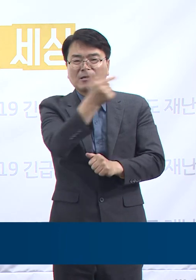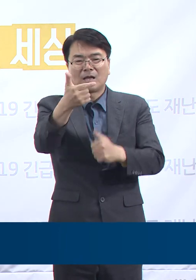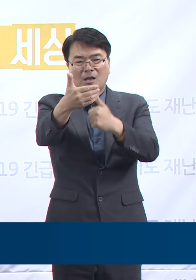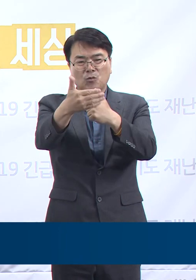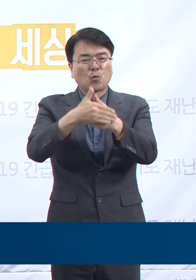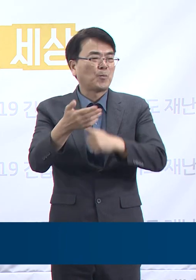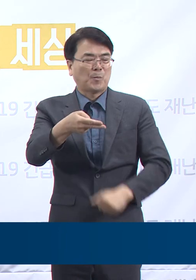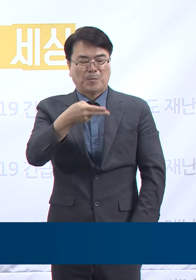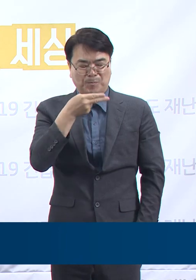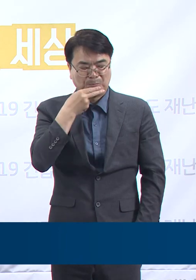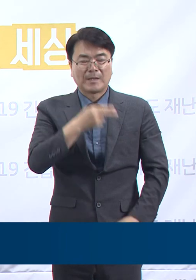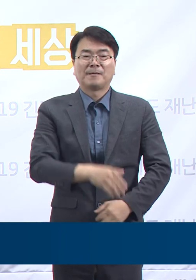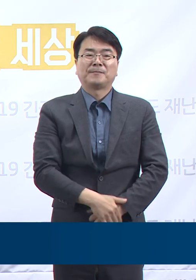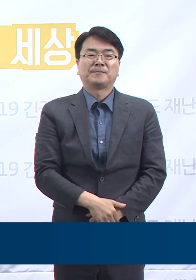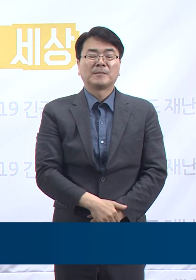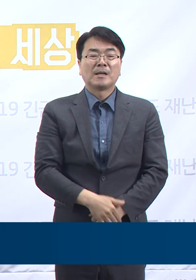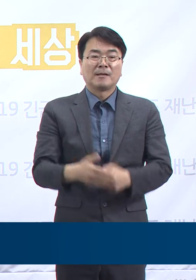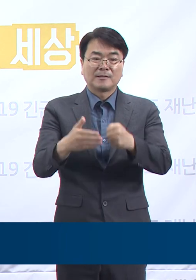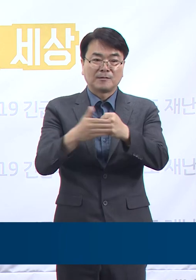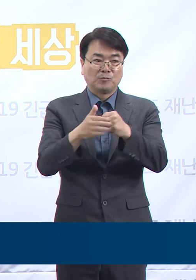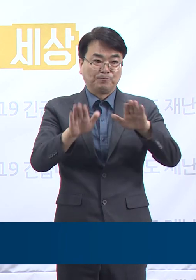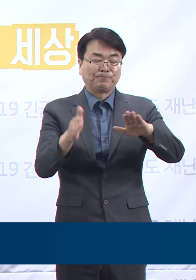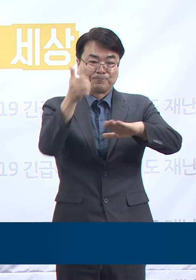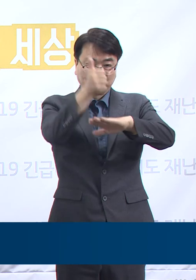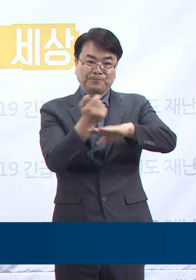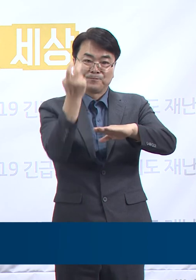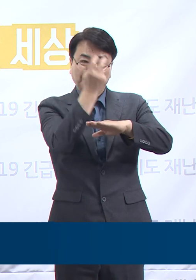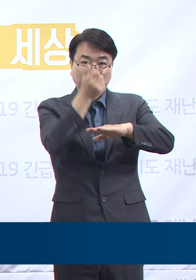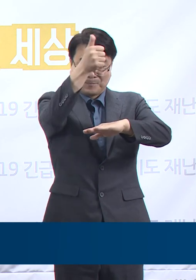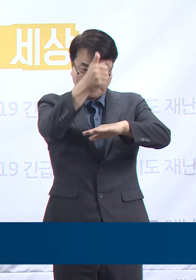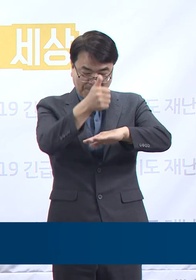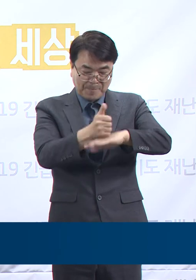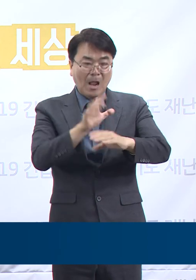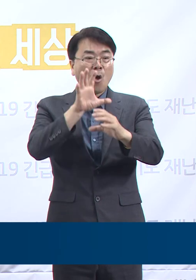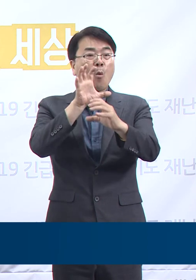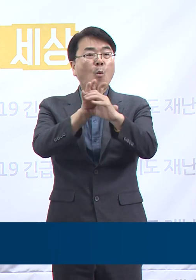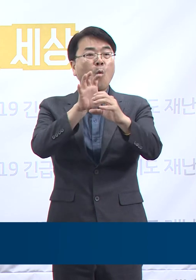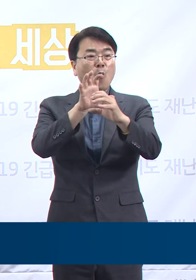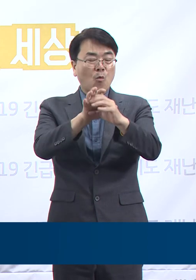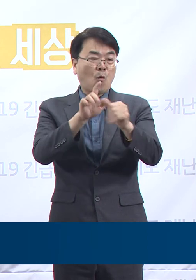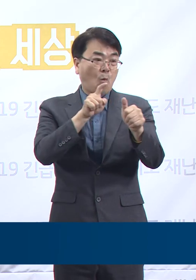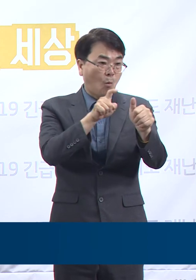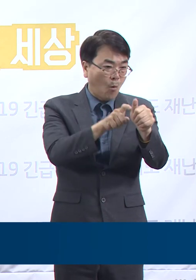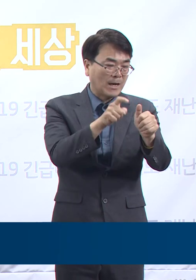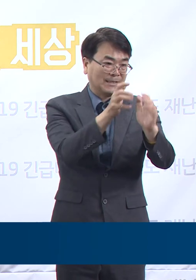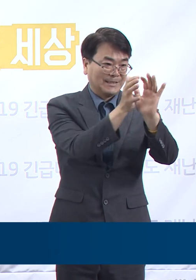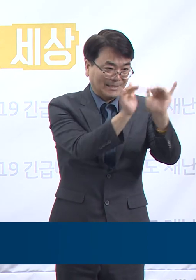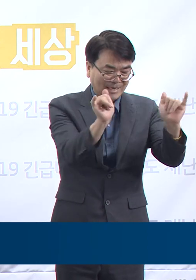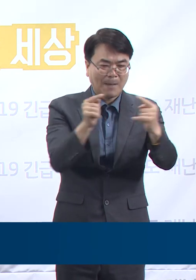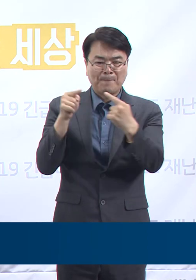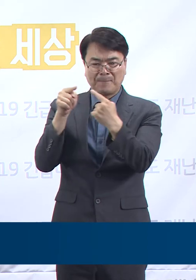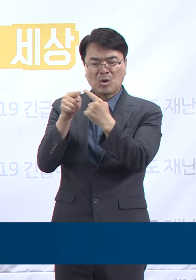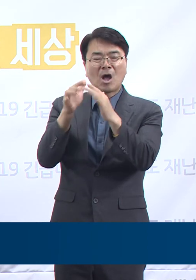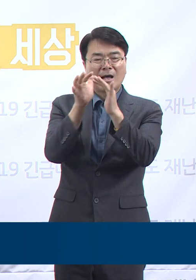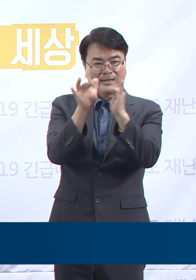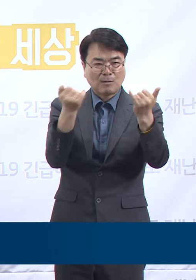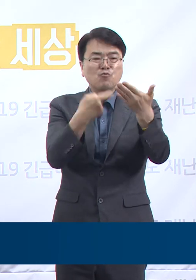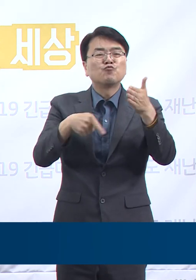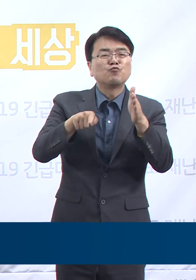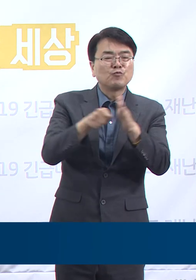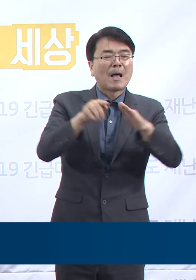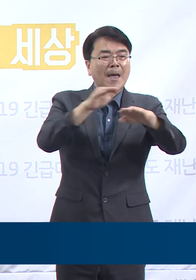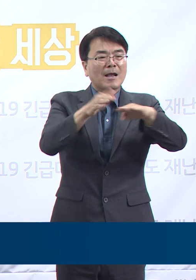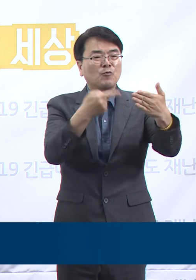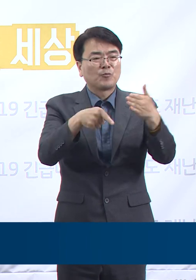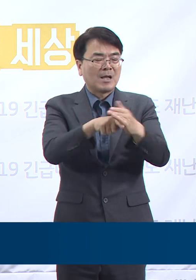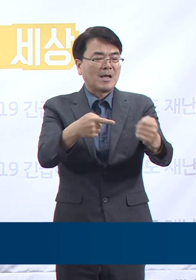게 중요합니다. 근본 조사 결과가 도내 코로나19 확진자, 접촉자들을 위한 실질적 대응책 마련에